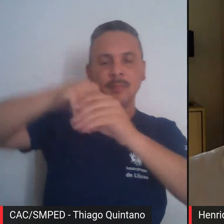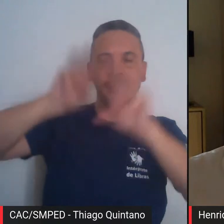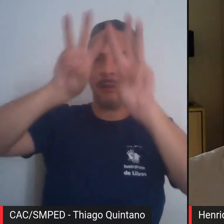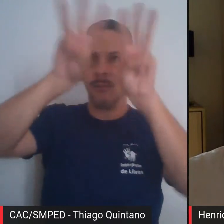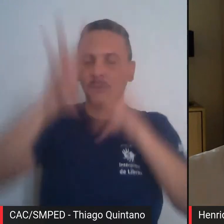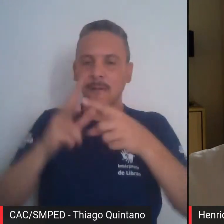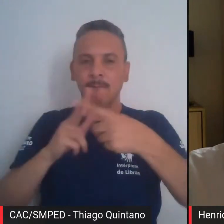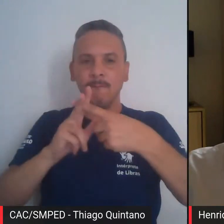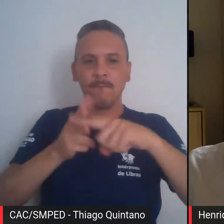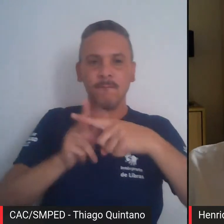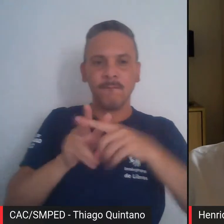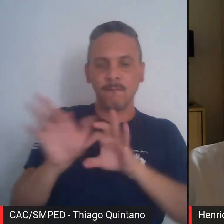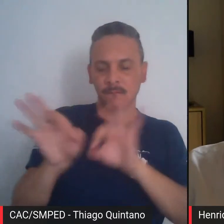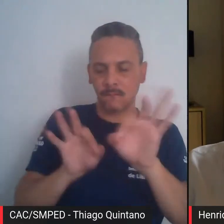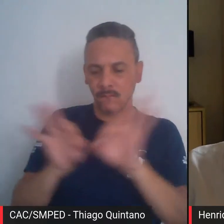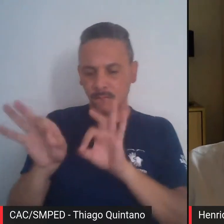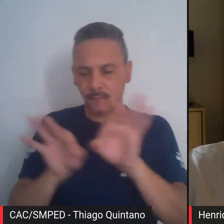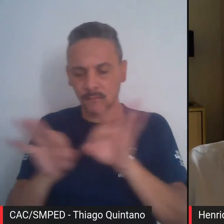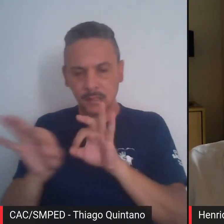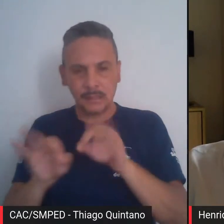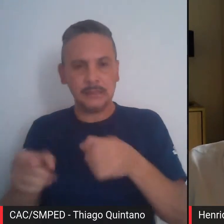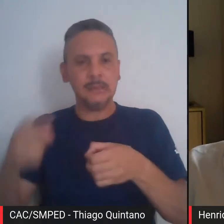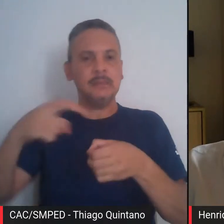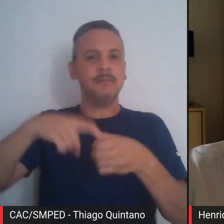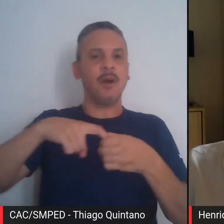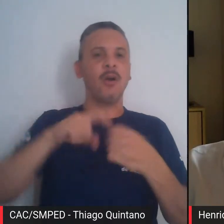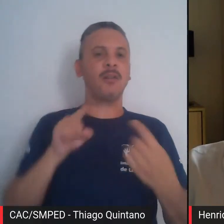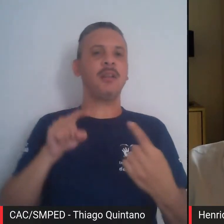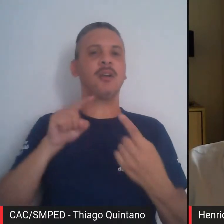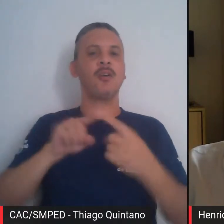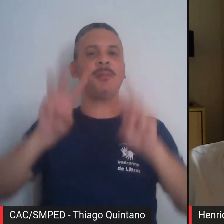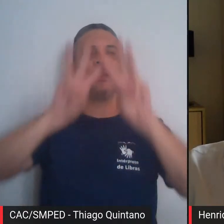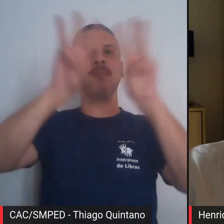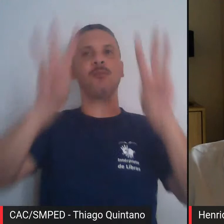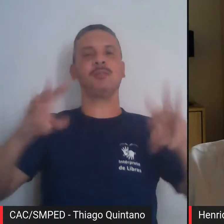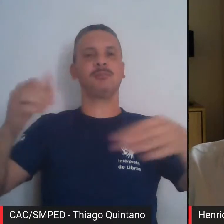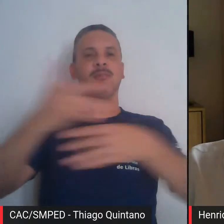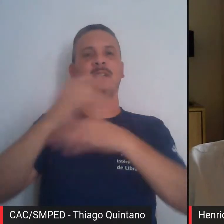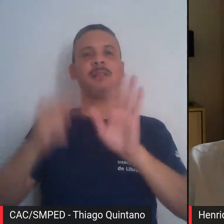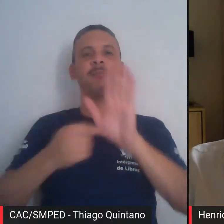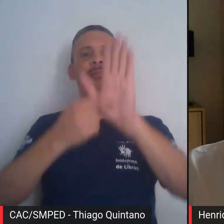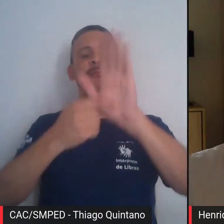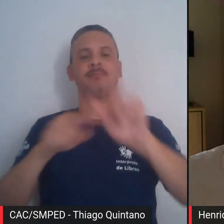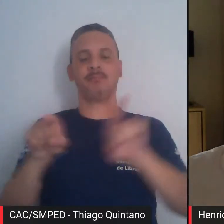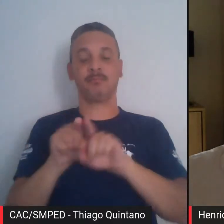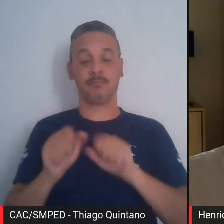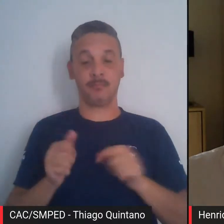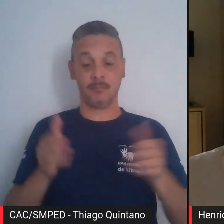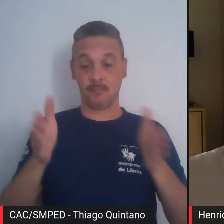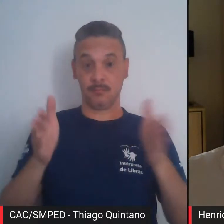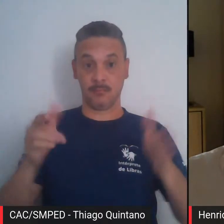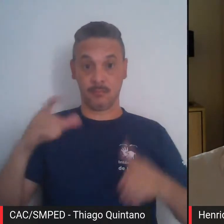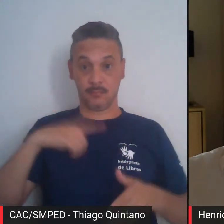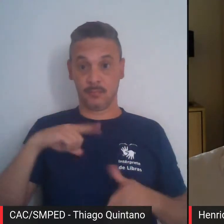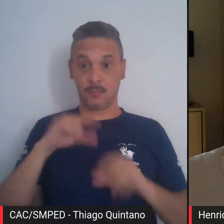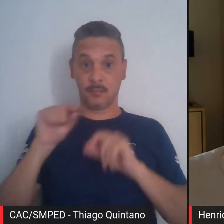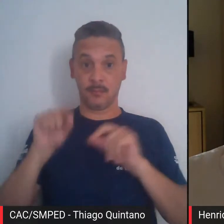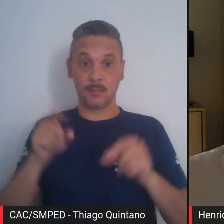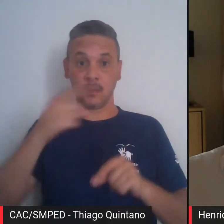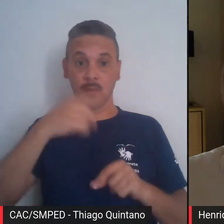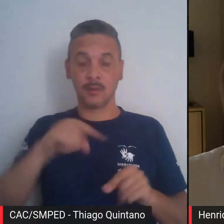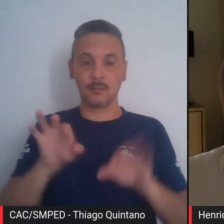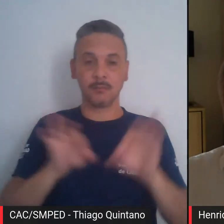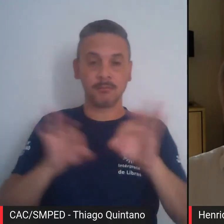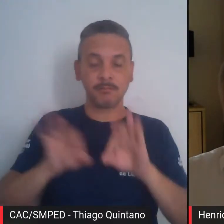fundamentais para o seu reposicionamento como museu de cidade. Nesse período, no contexto urbano,